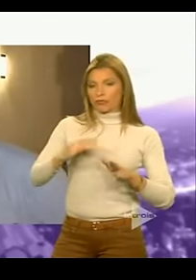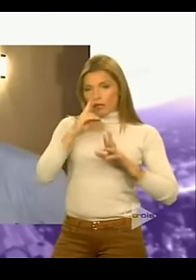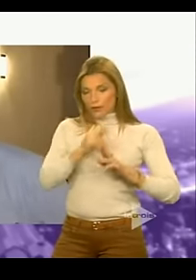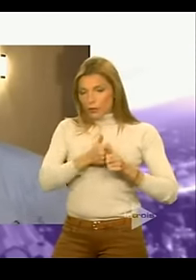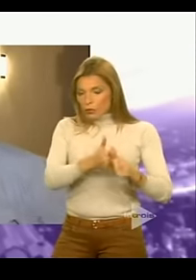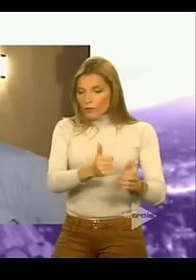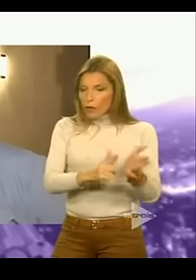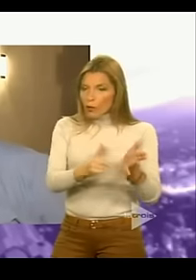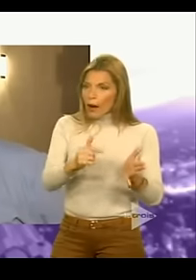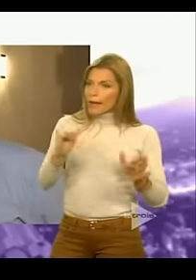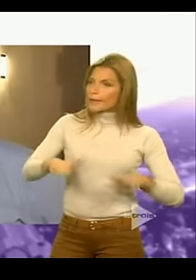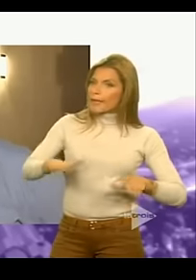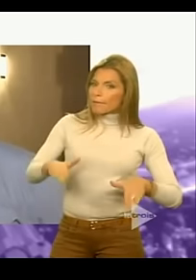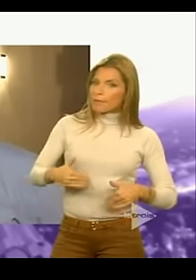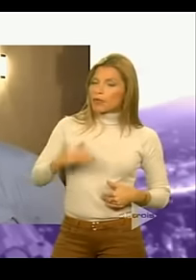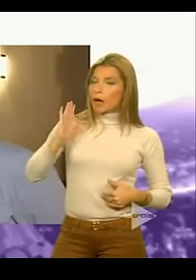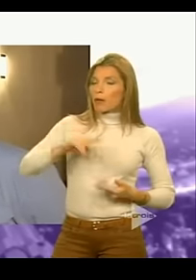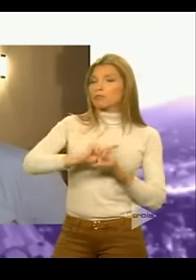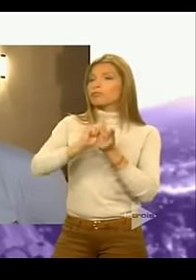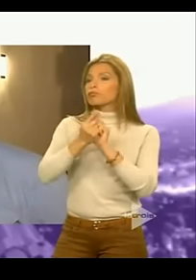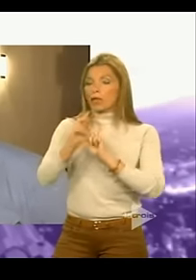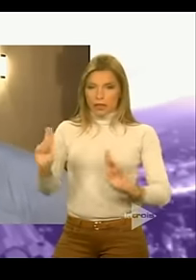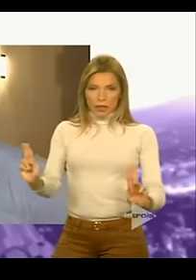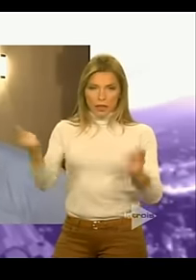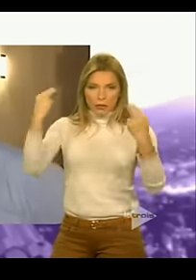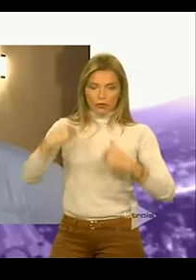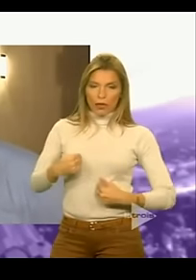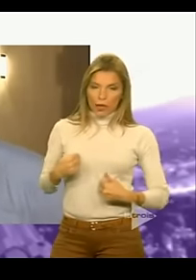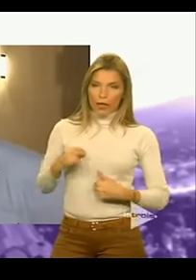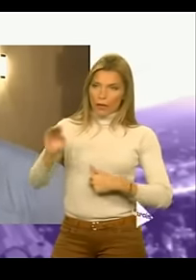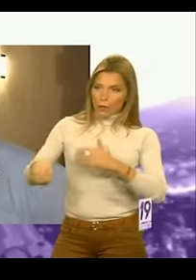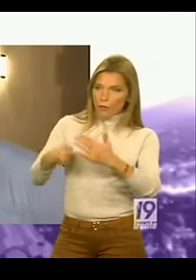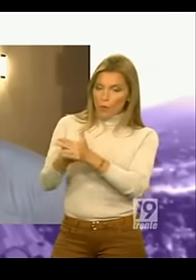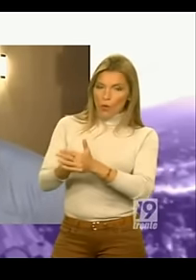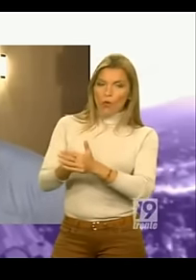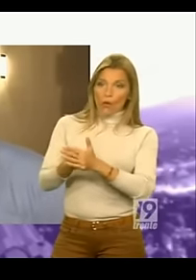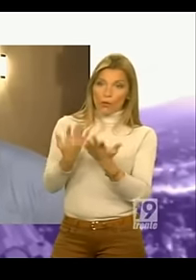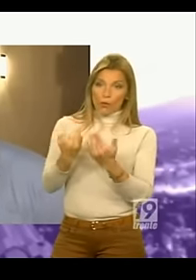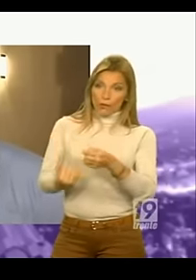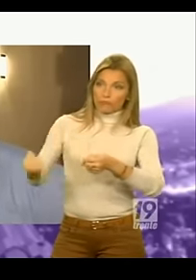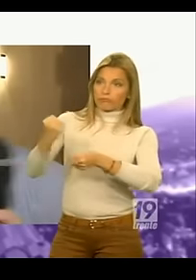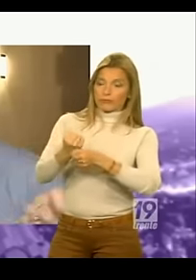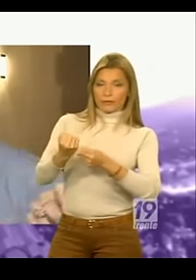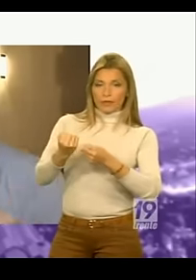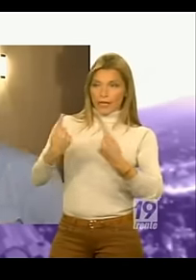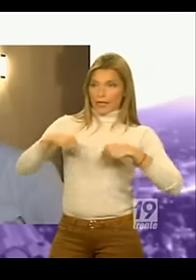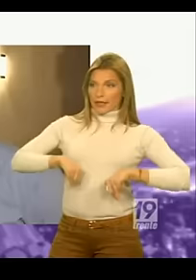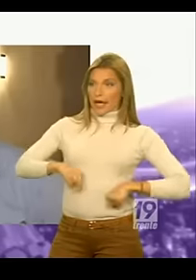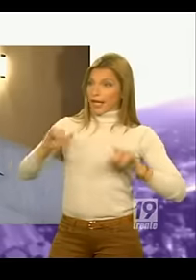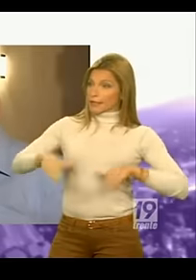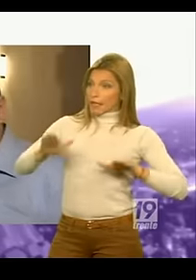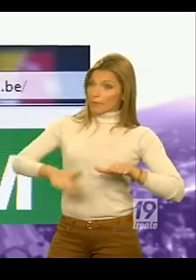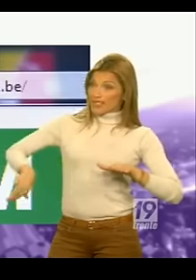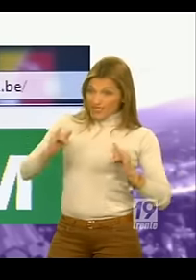Et puis ça va être tout à fait naturel que finalement on va aboutir à un État islamique, pourquoi pas. En Belgique ?